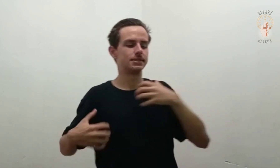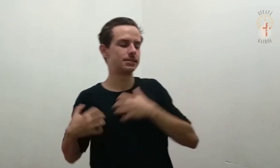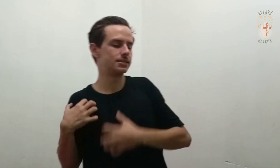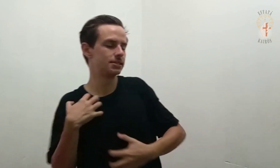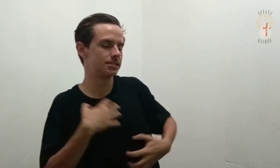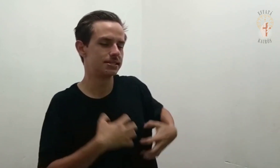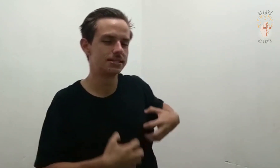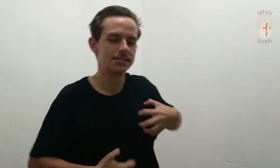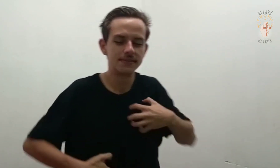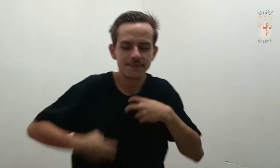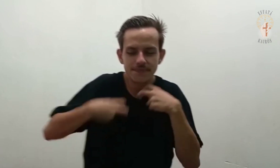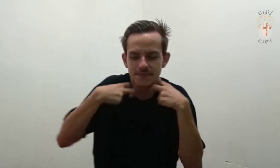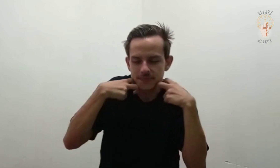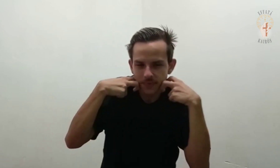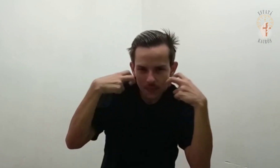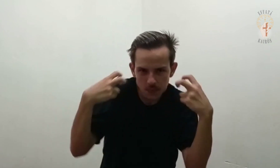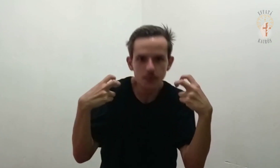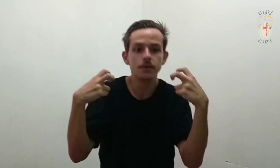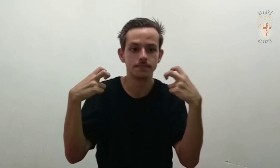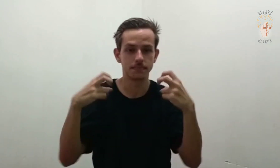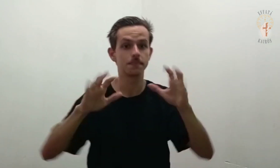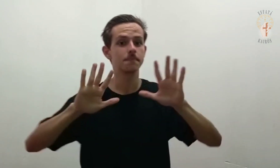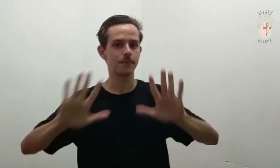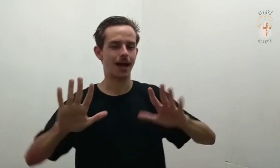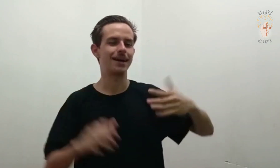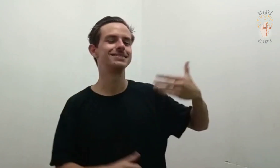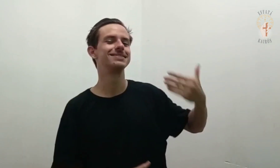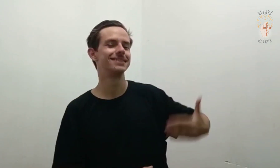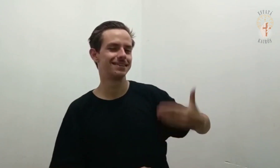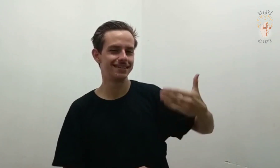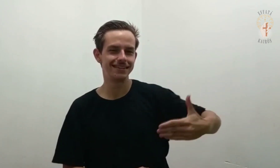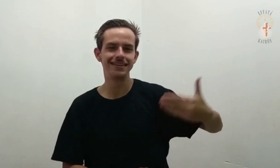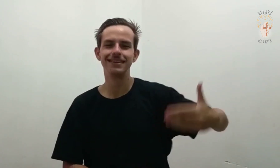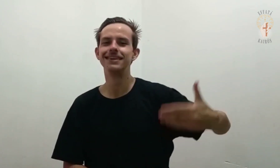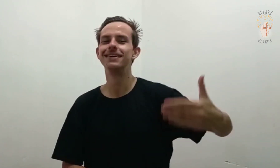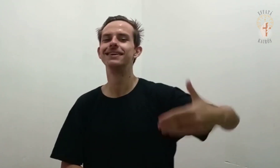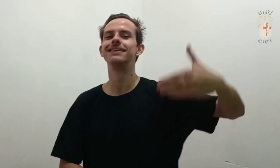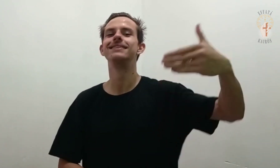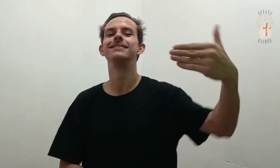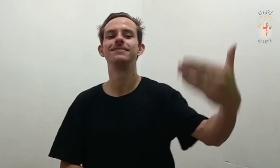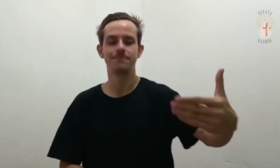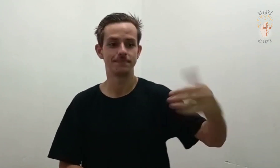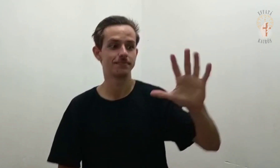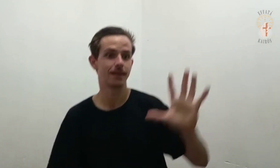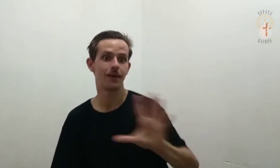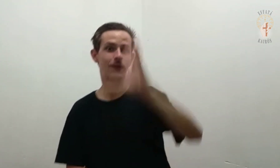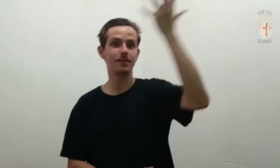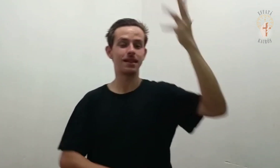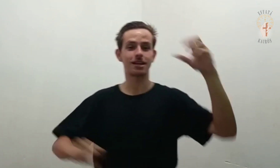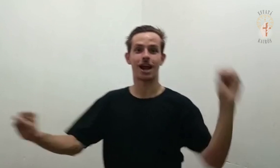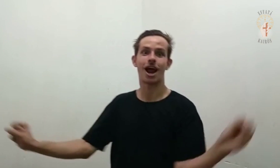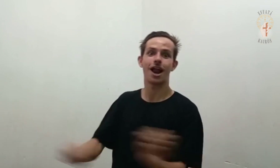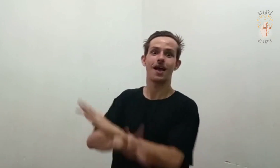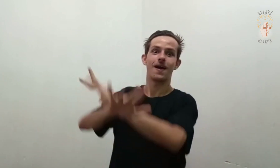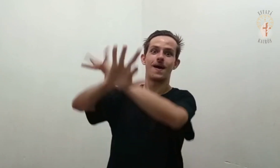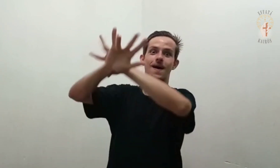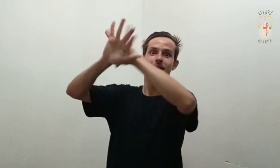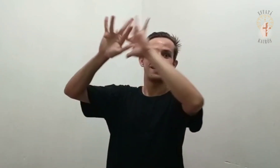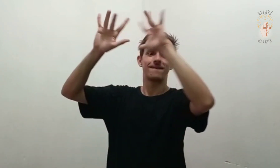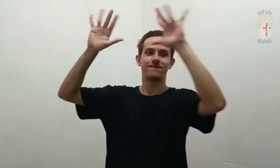Mas, recentemente, cobriu de glória o caminho do mar,